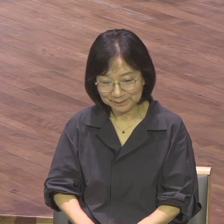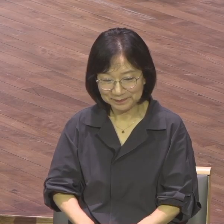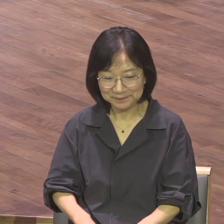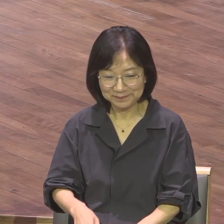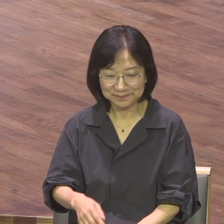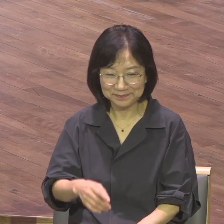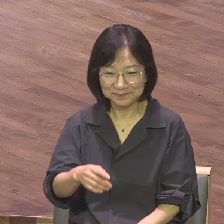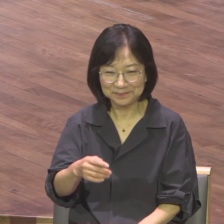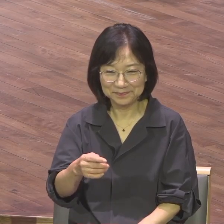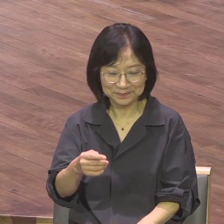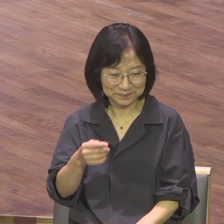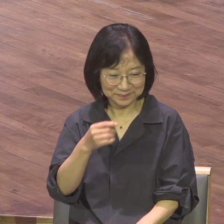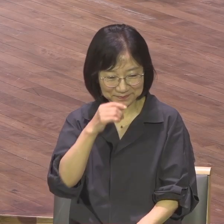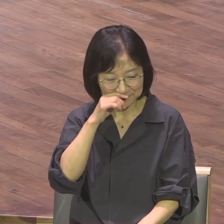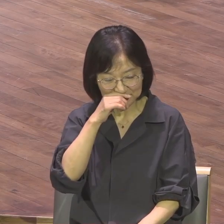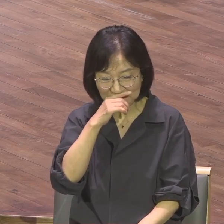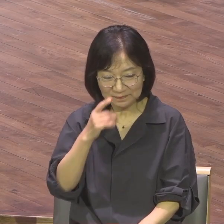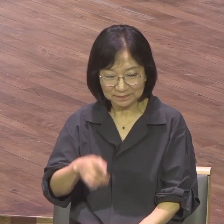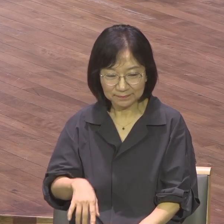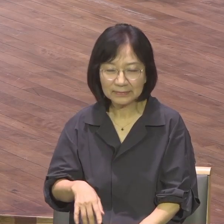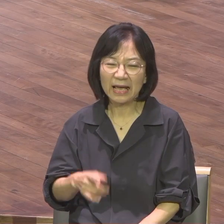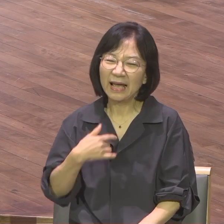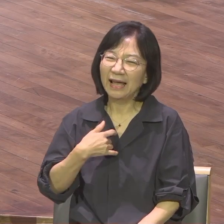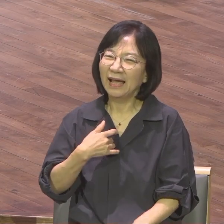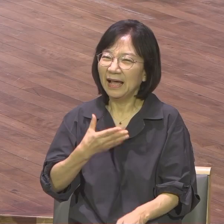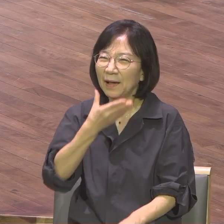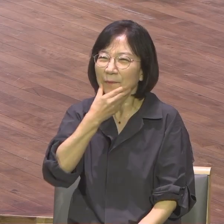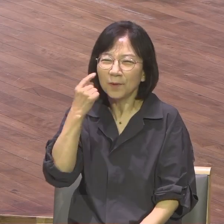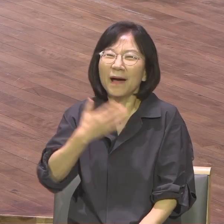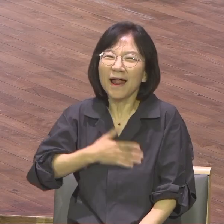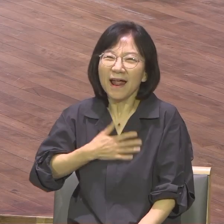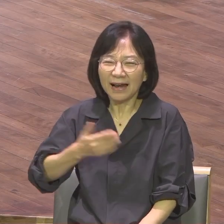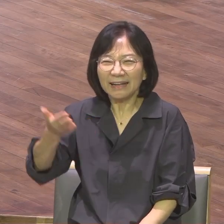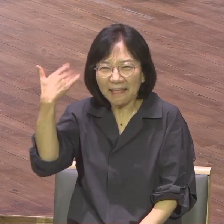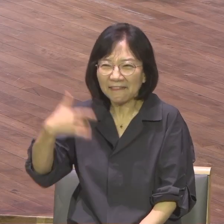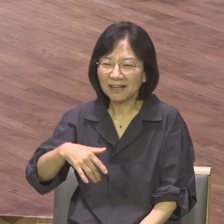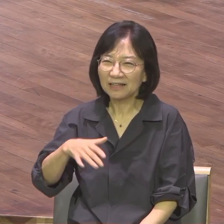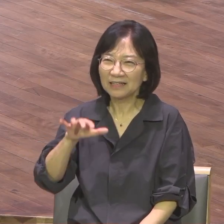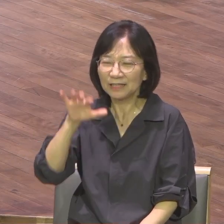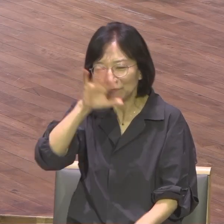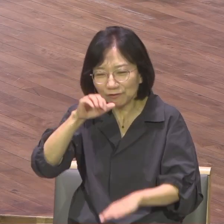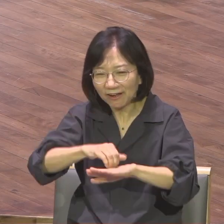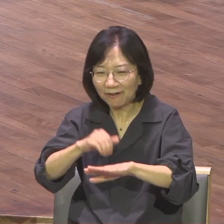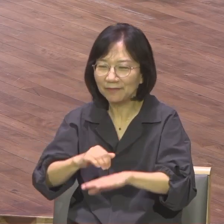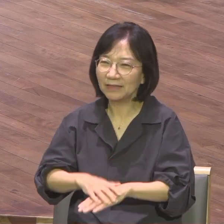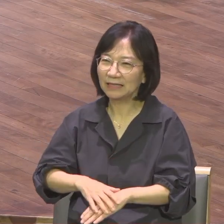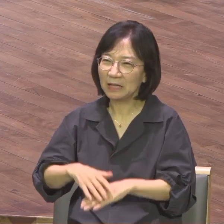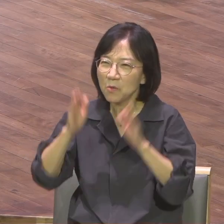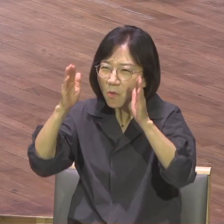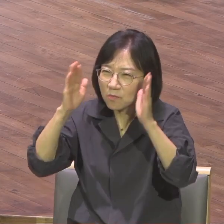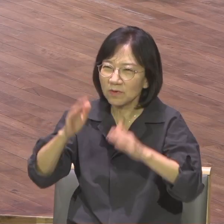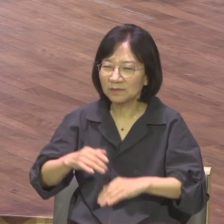나 때는 나 훈련 받고 초창기에 집회 돌아다니고 1차 합숙 받고 팀 합숙 받고 나 때는